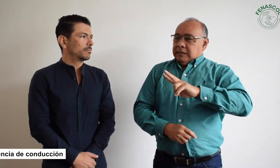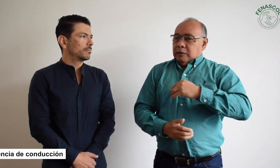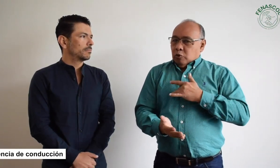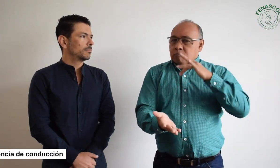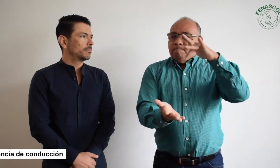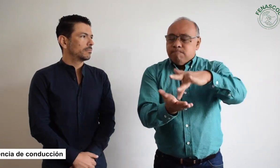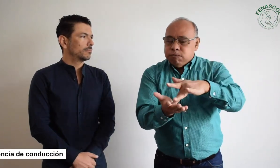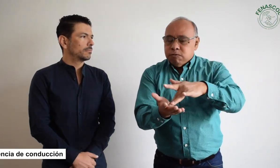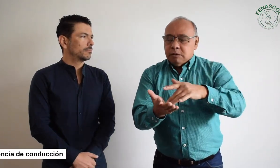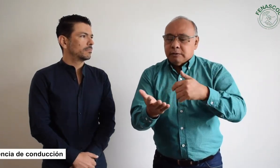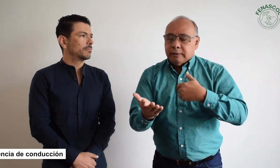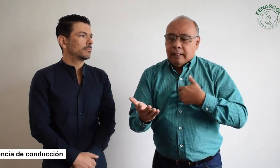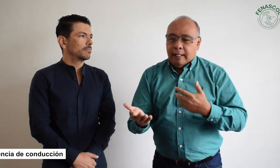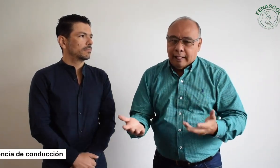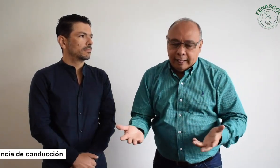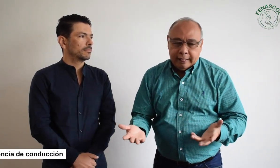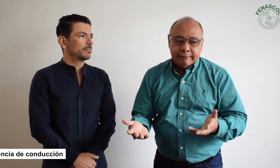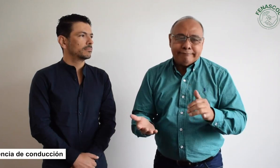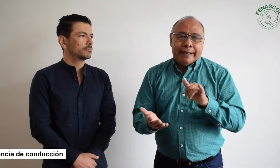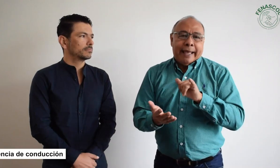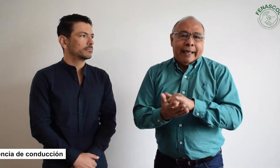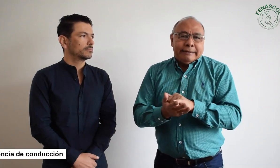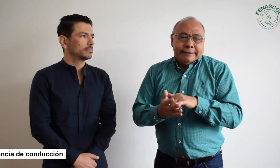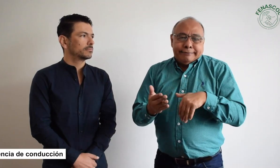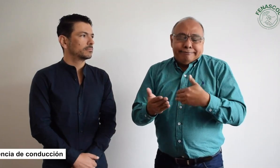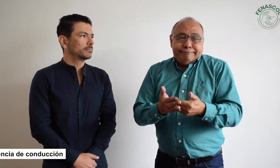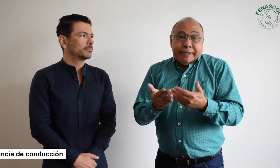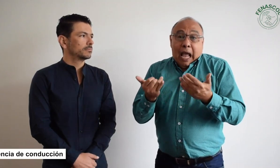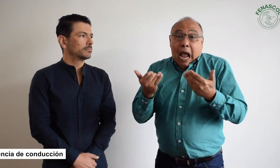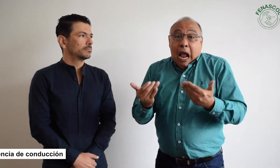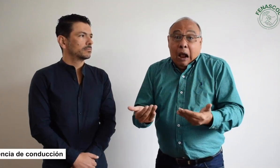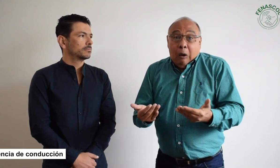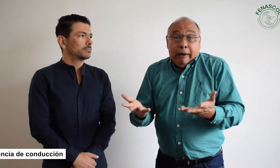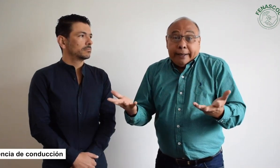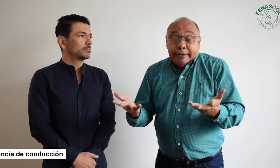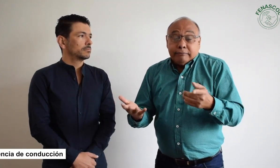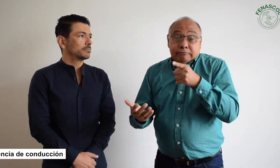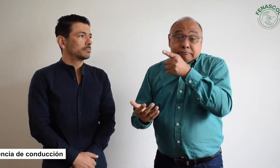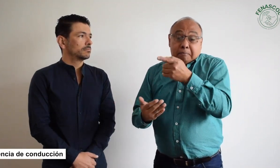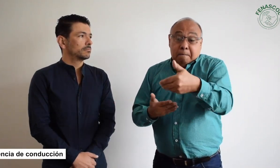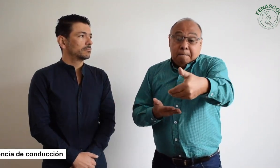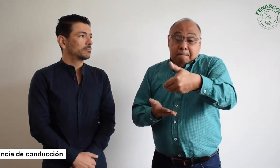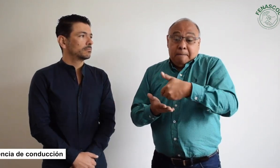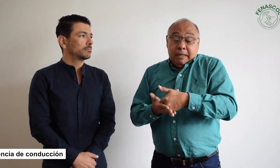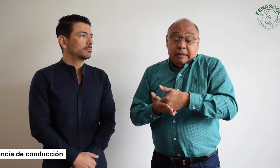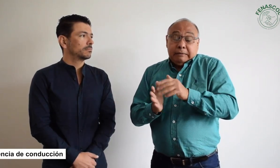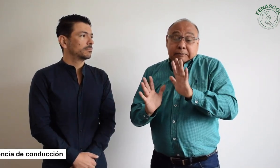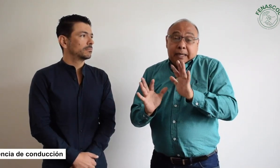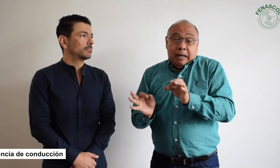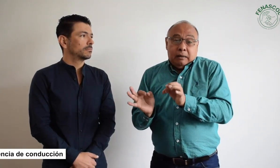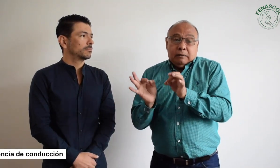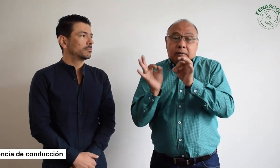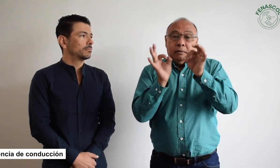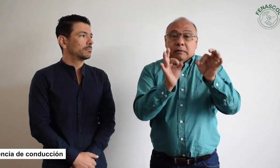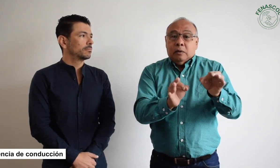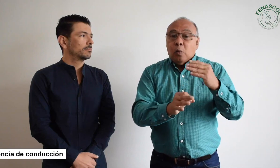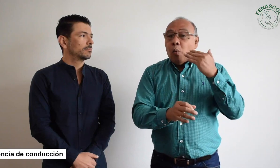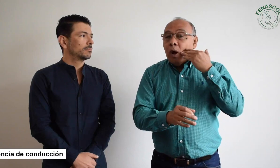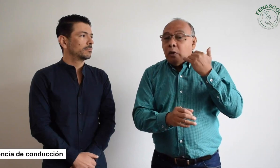viceministerio se necesitaba una participación allí. Entonces, hasta la fecha, lo que nos solicitaron es